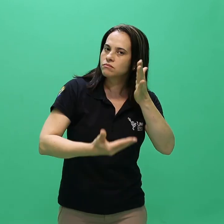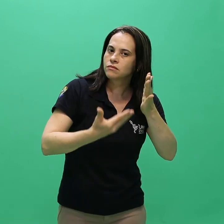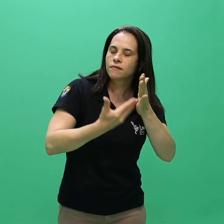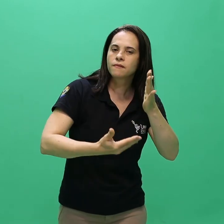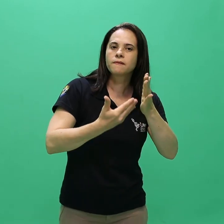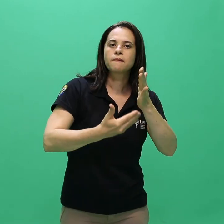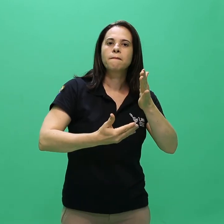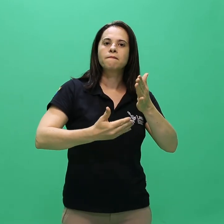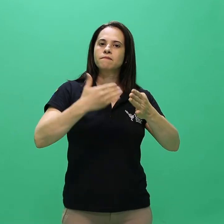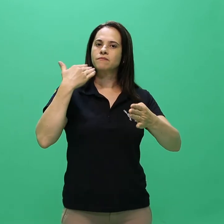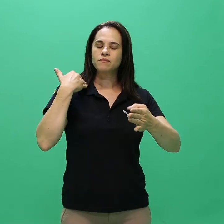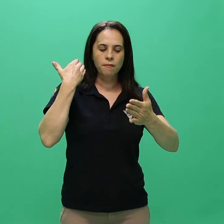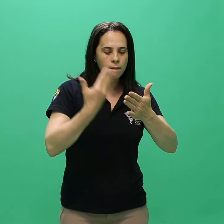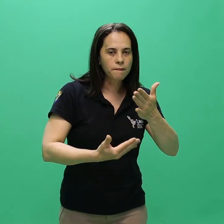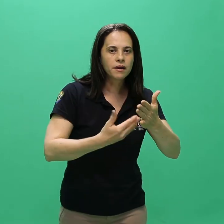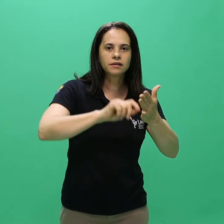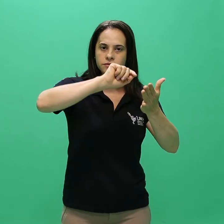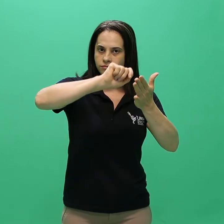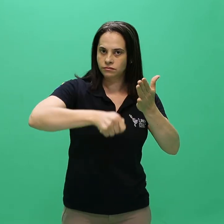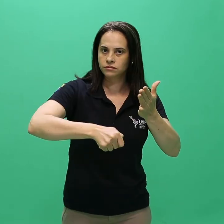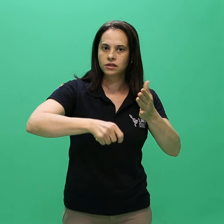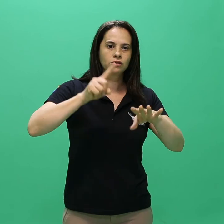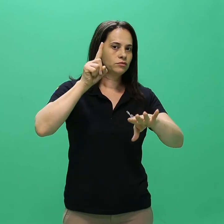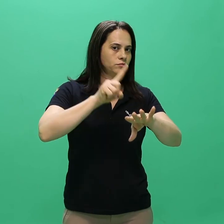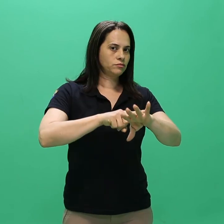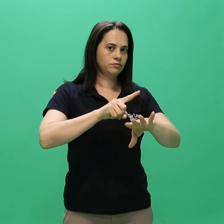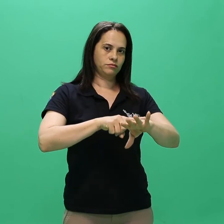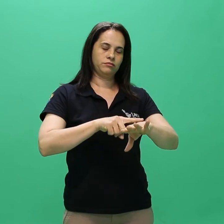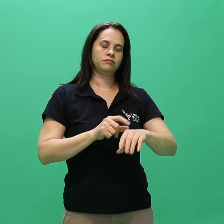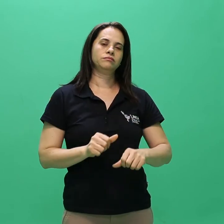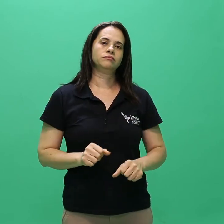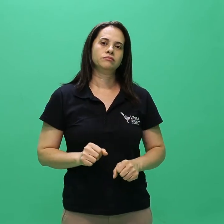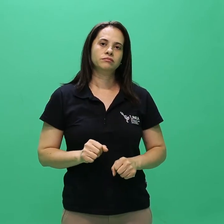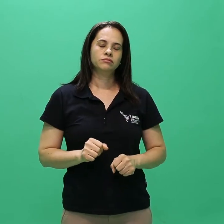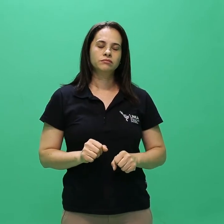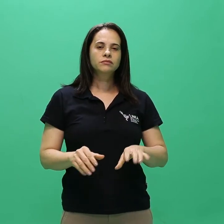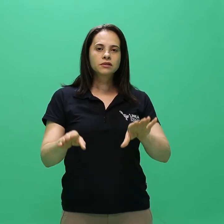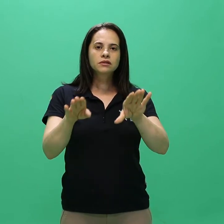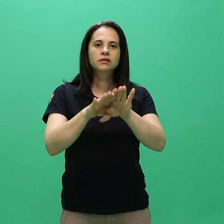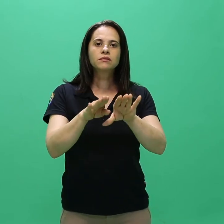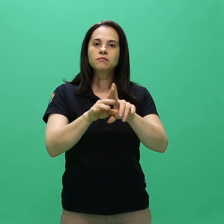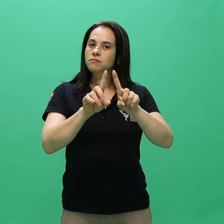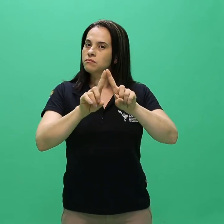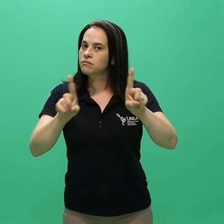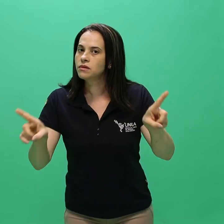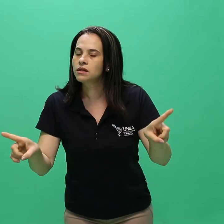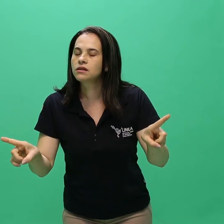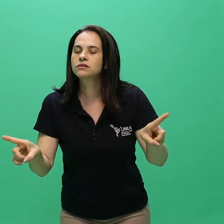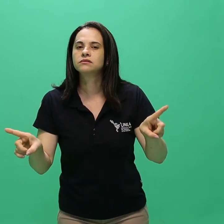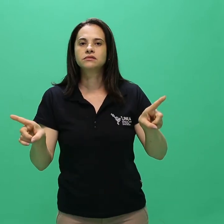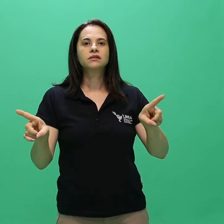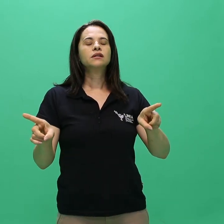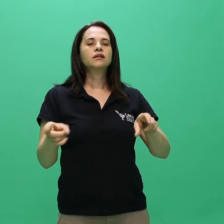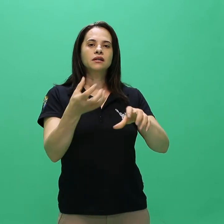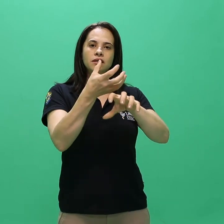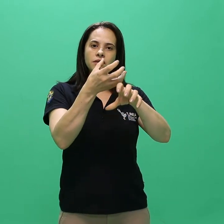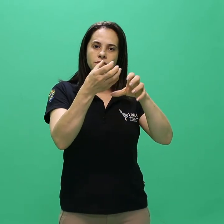7.6.3..8..8. 10..8. 10 10 10.11.